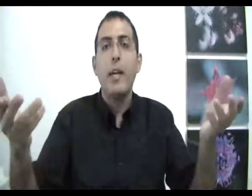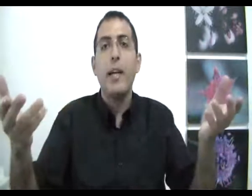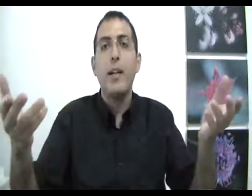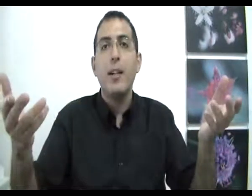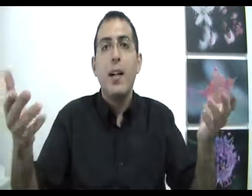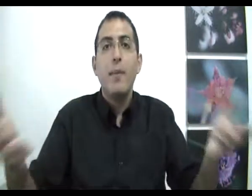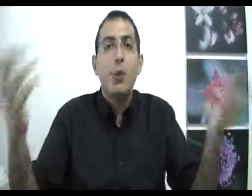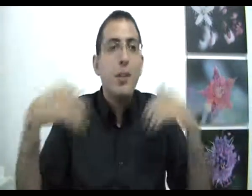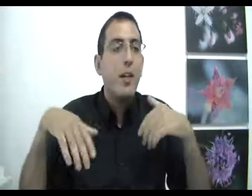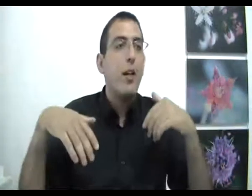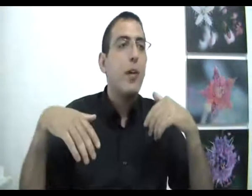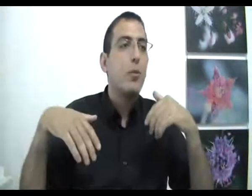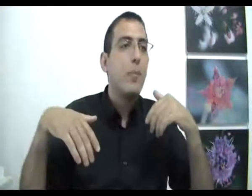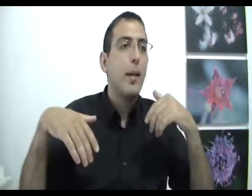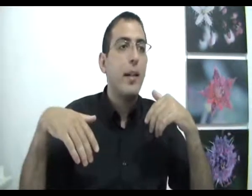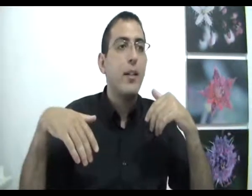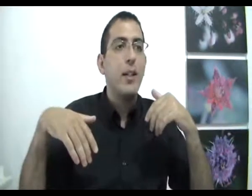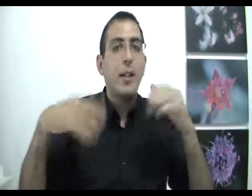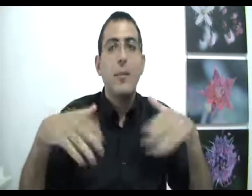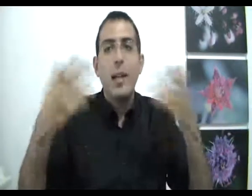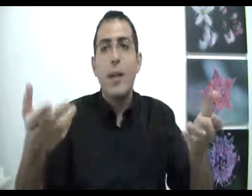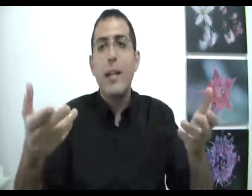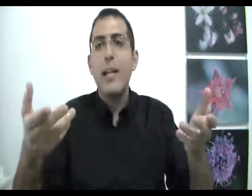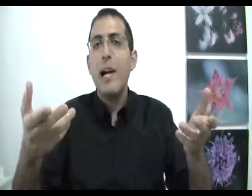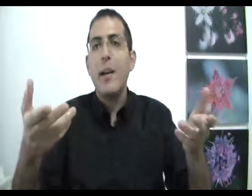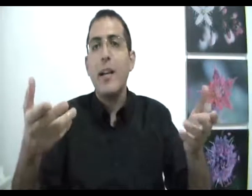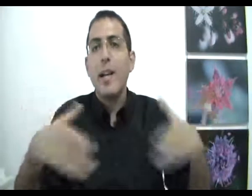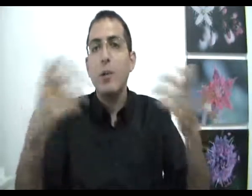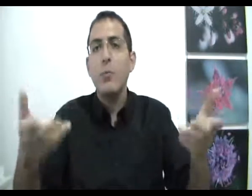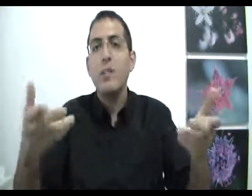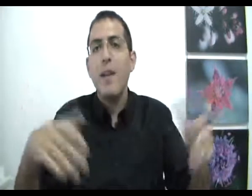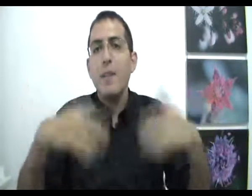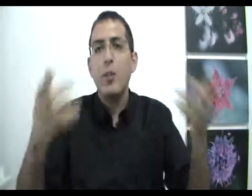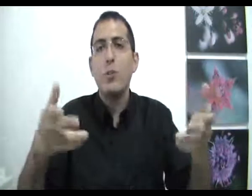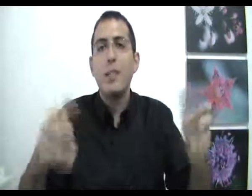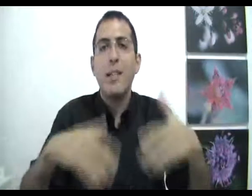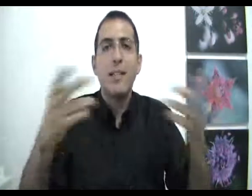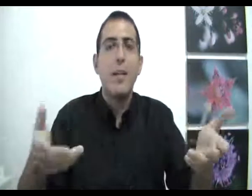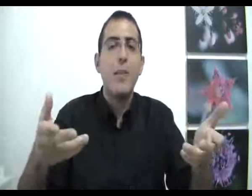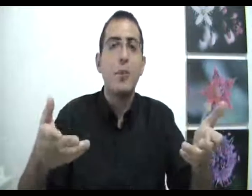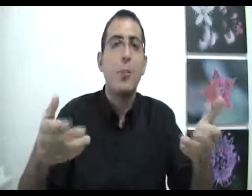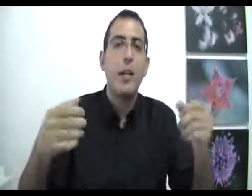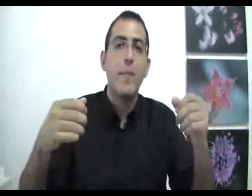בחירה. ואם שום דבר הוא יוכח אותו לבחר, אז הוא אומר לה, הוא אקראי לגמרי. אין לו שום סיבה ואם אין לו שום סיבה אז גם כן אין פה שום בחירה